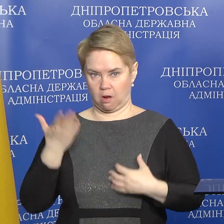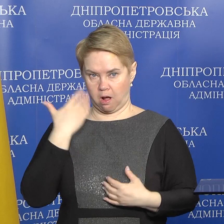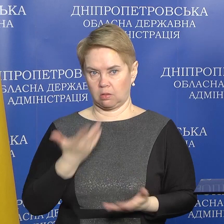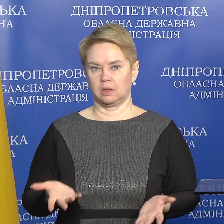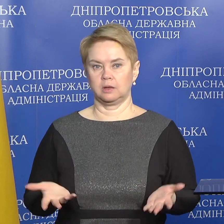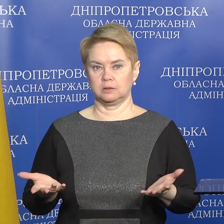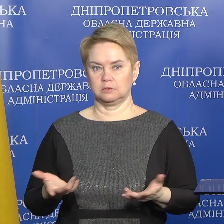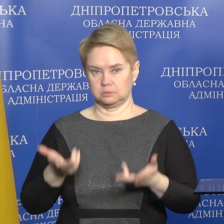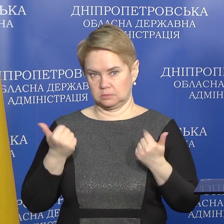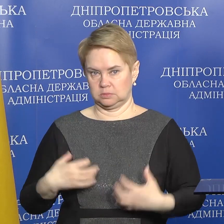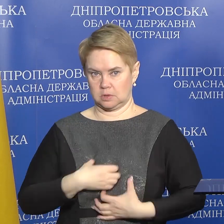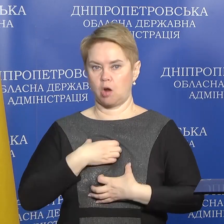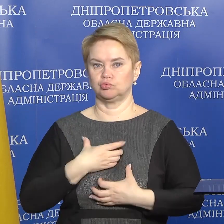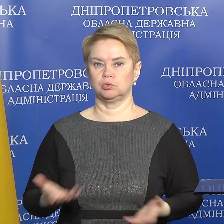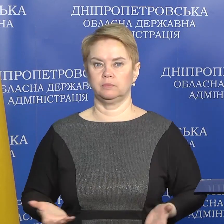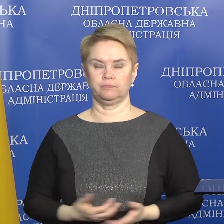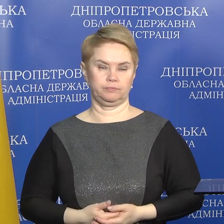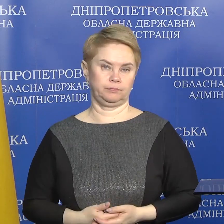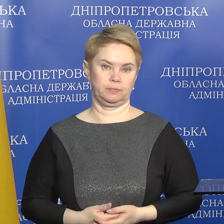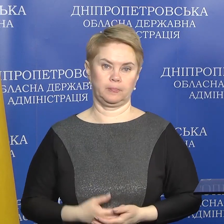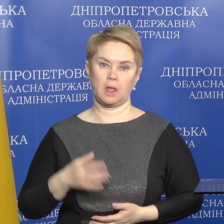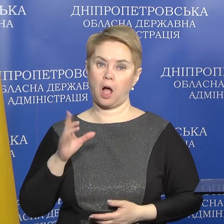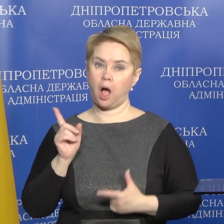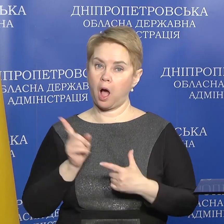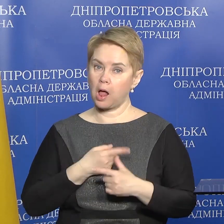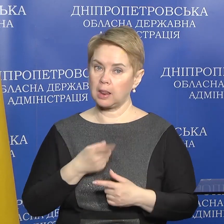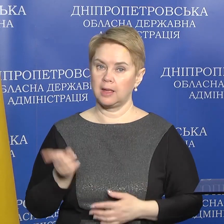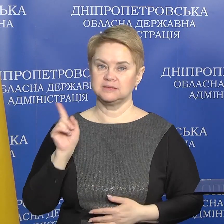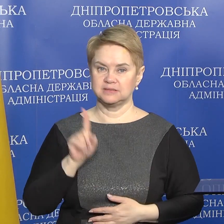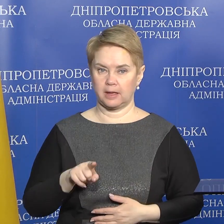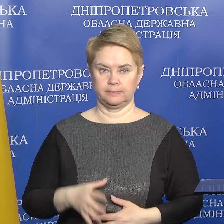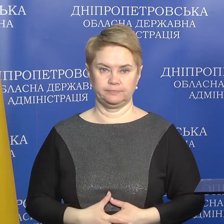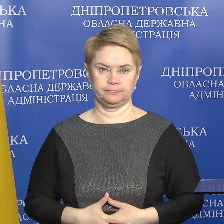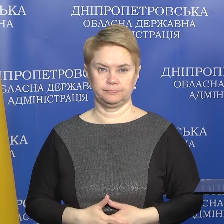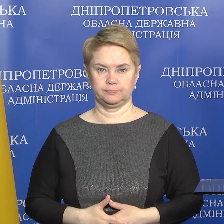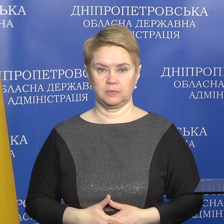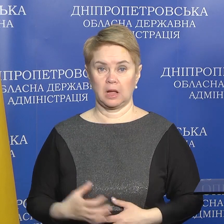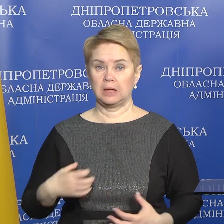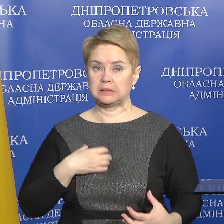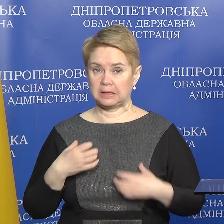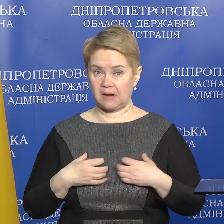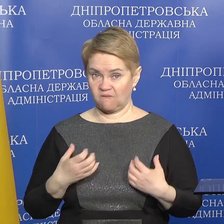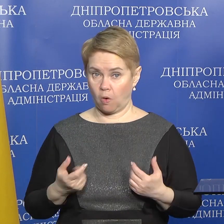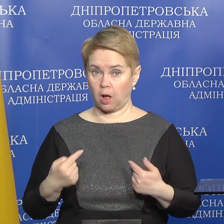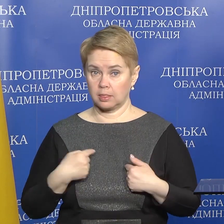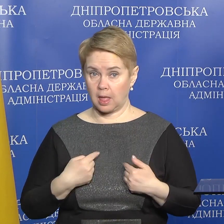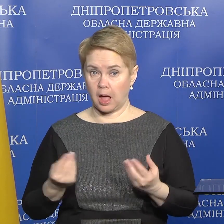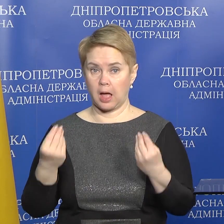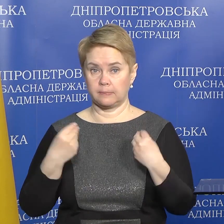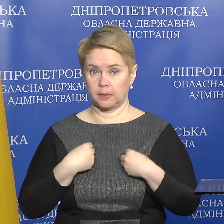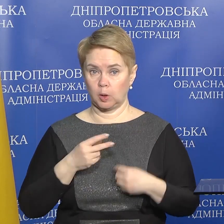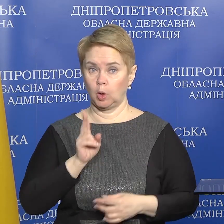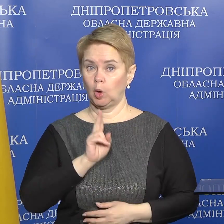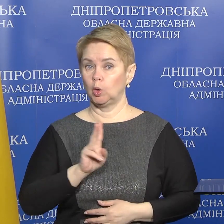коли воно, звісно, страшно. Але це, ну, тривога нам дає, ну,